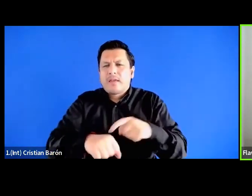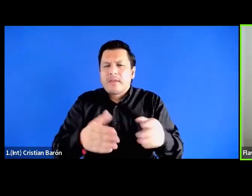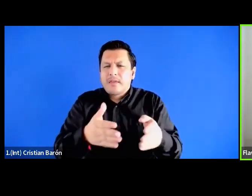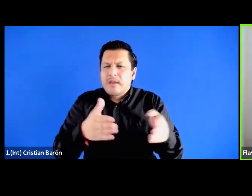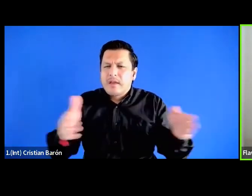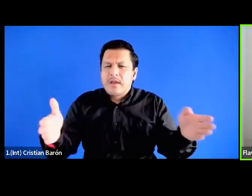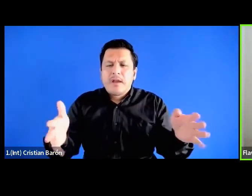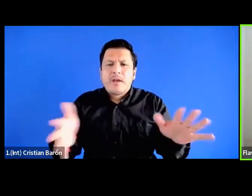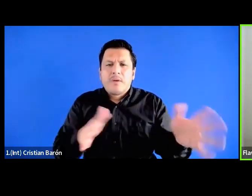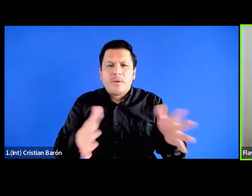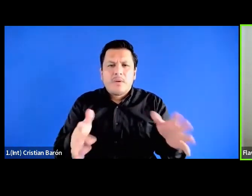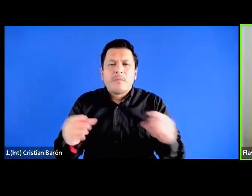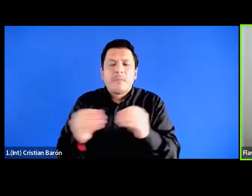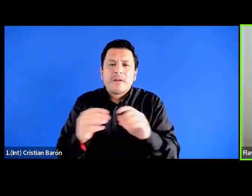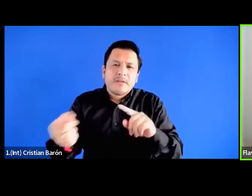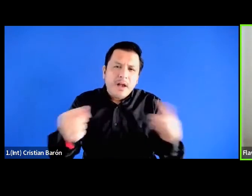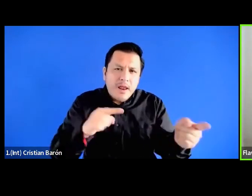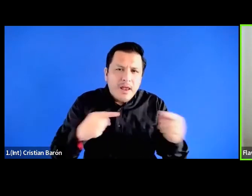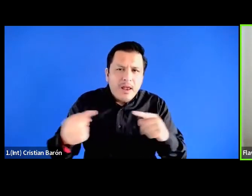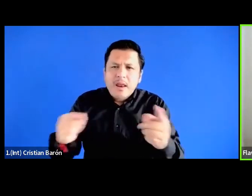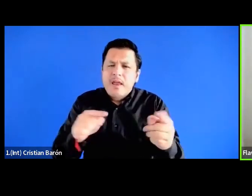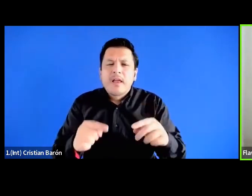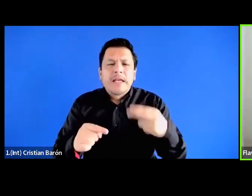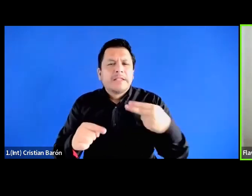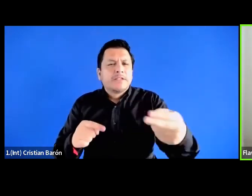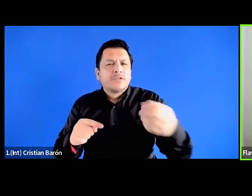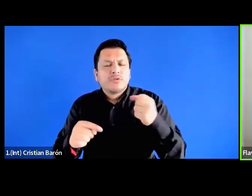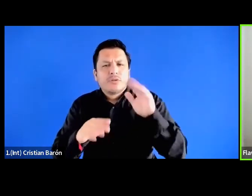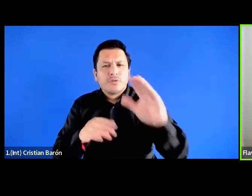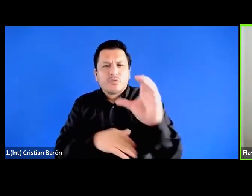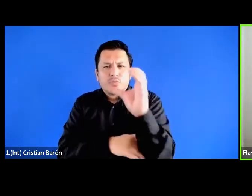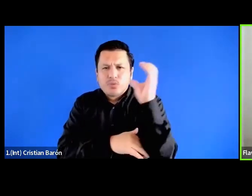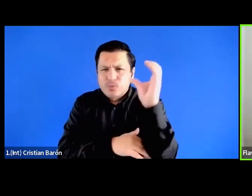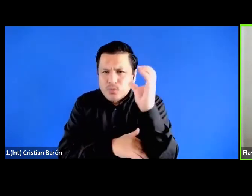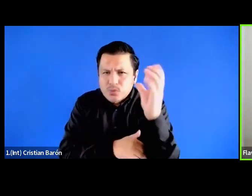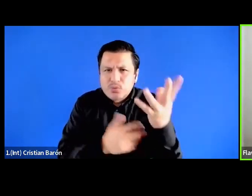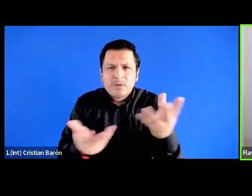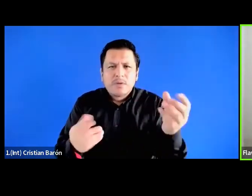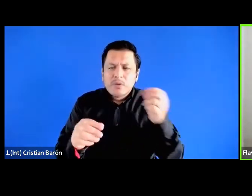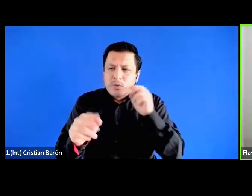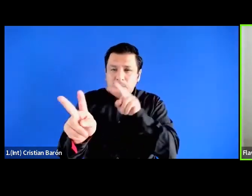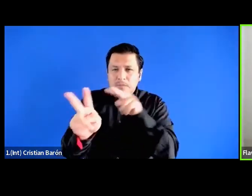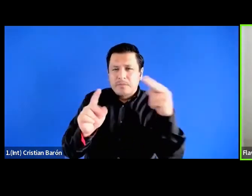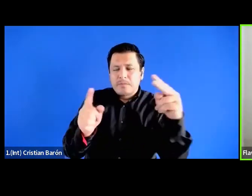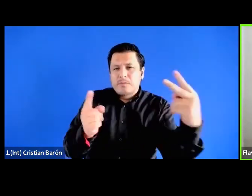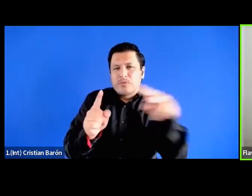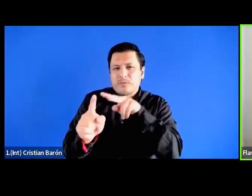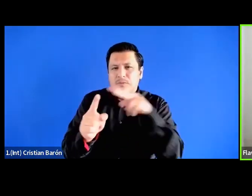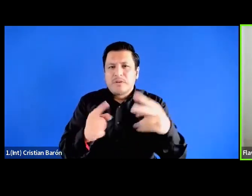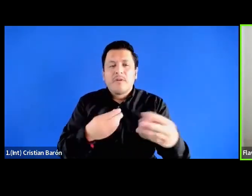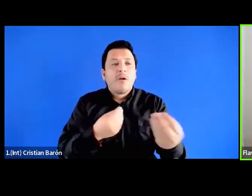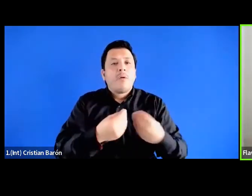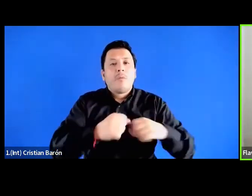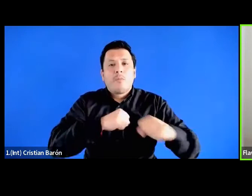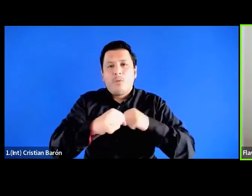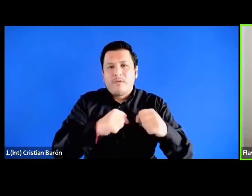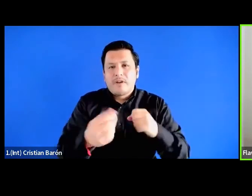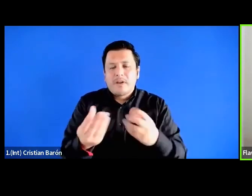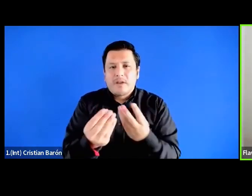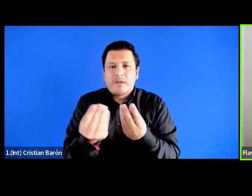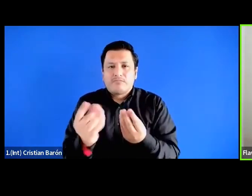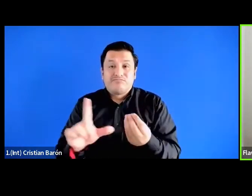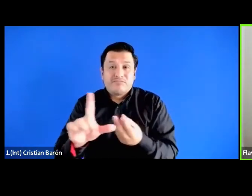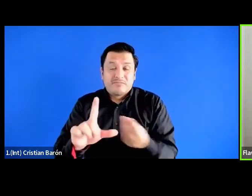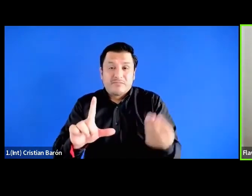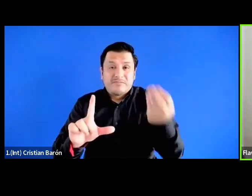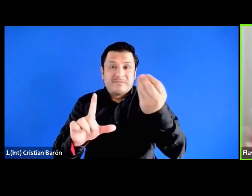amplia discusión de la historia colombiana desde la perspectiva de la movilidad social ascendente de los negros como